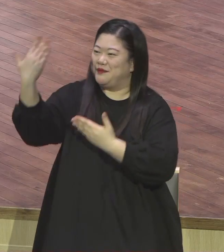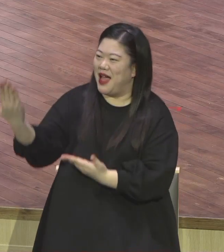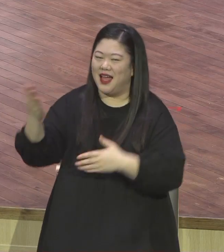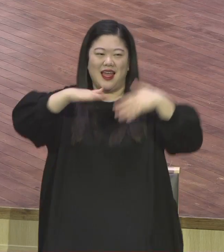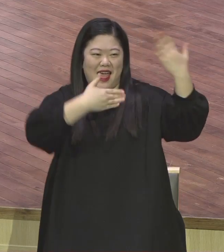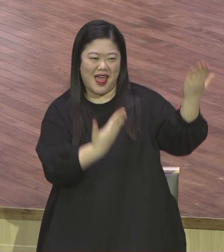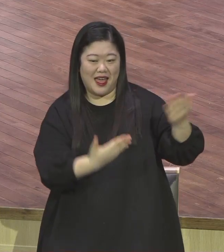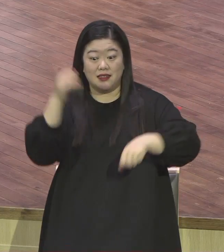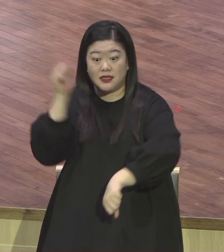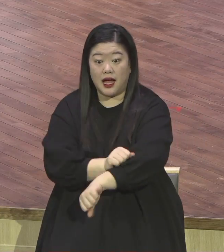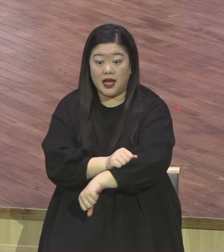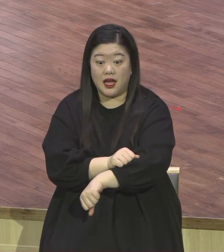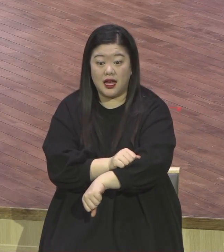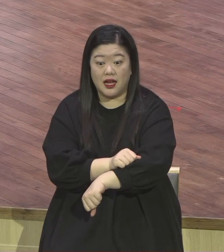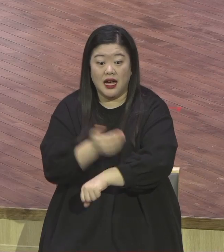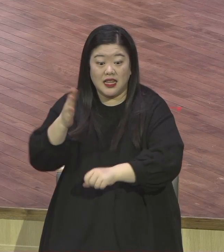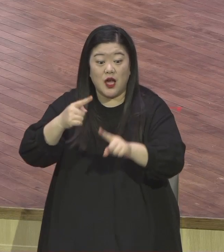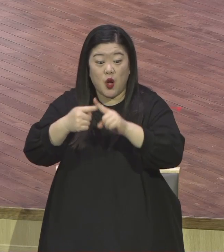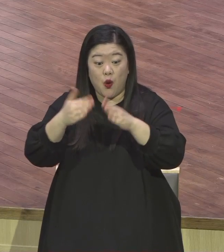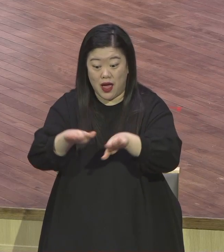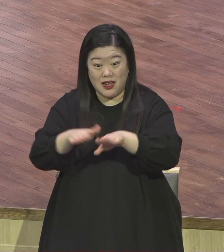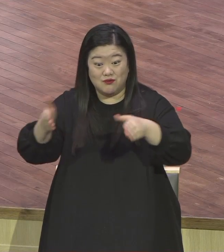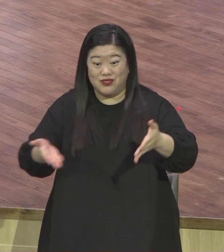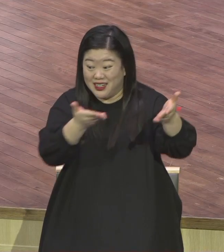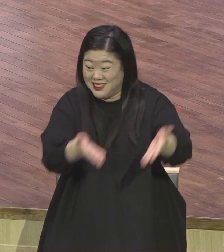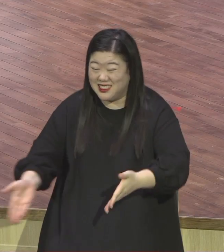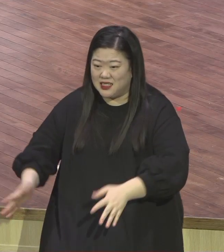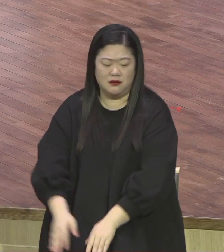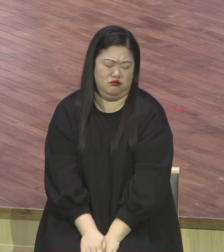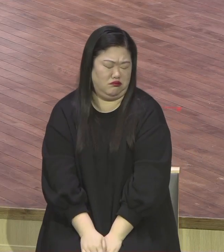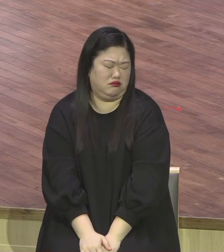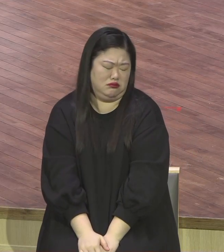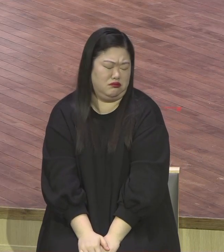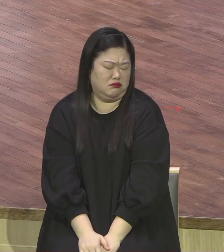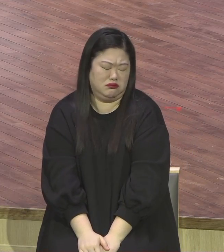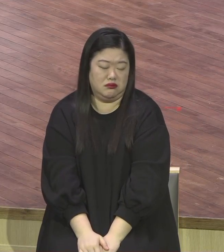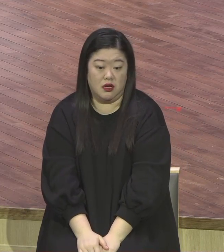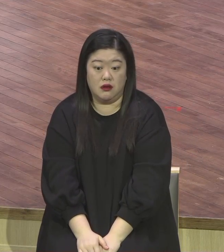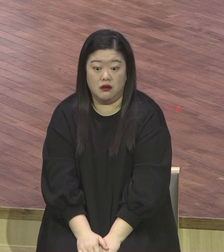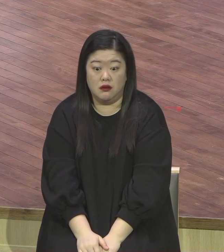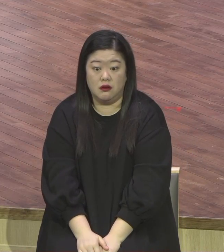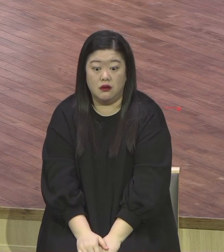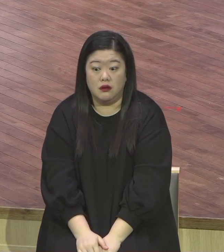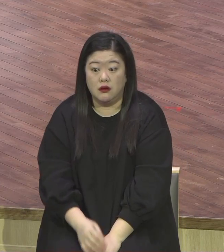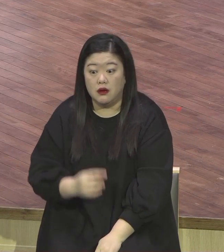어려서부터 DNA가 그래 그래서 숨어버려요 안 해 잘 할 줄 할 것 같은데 안 해